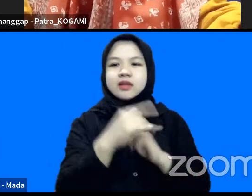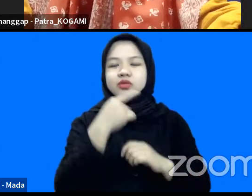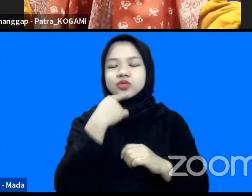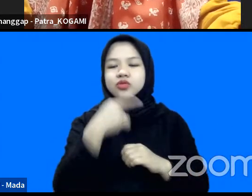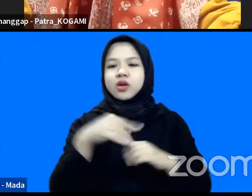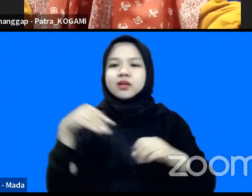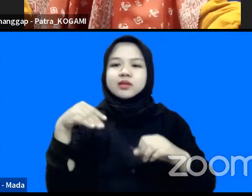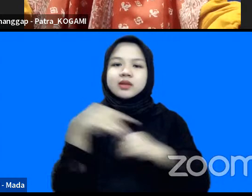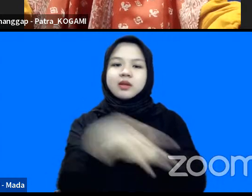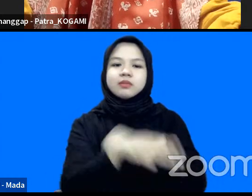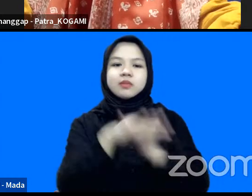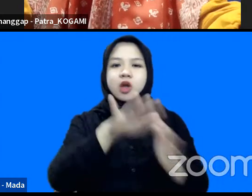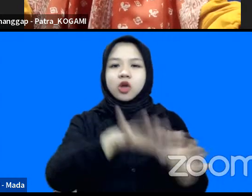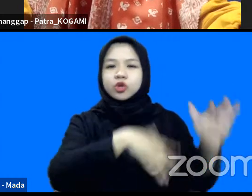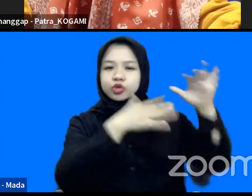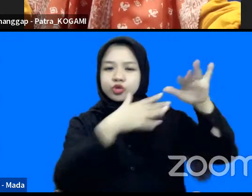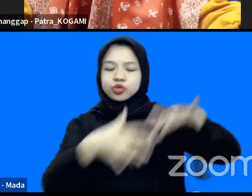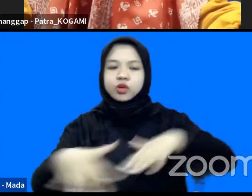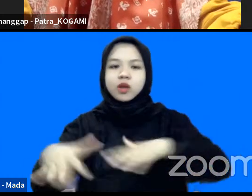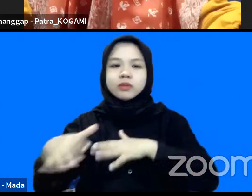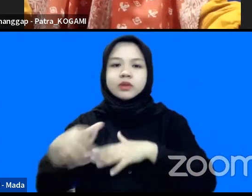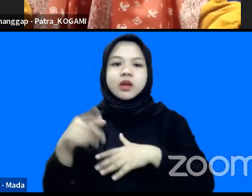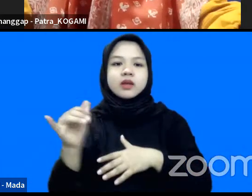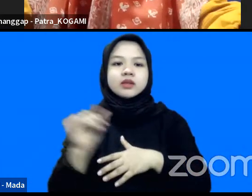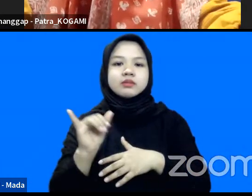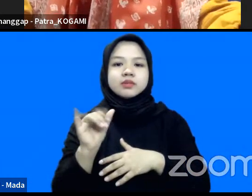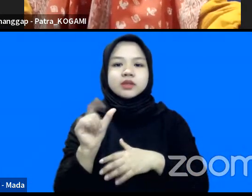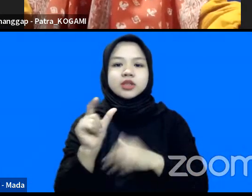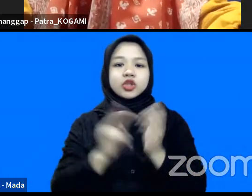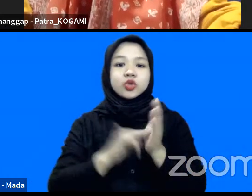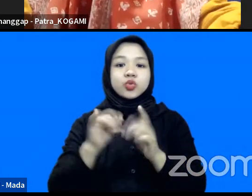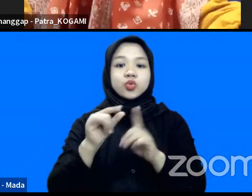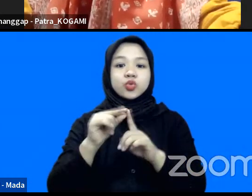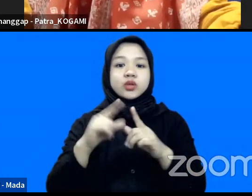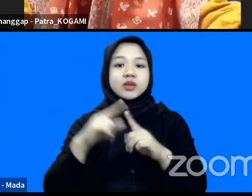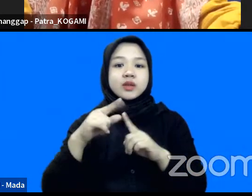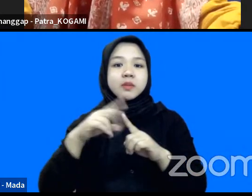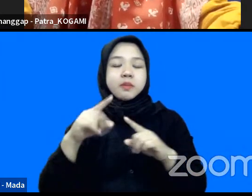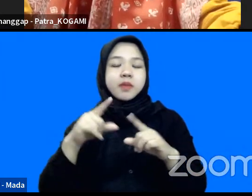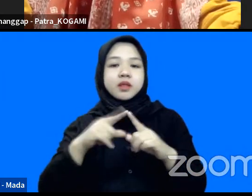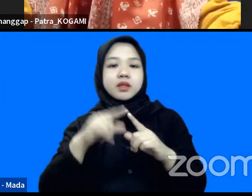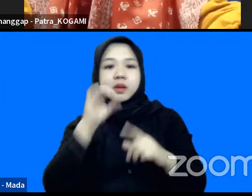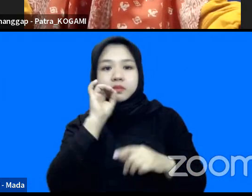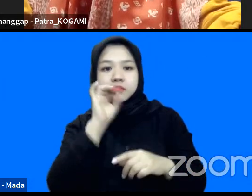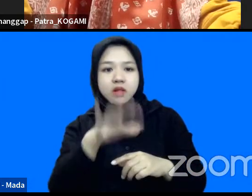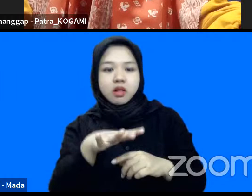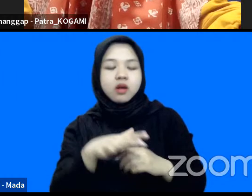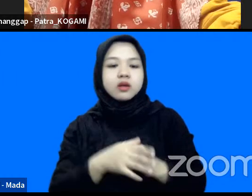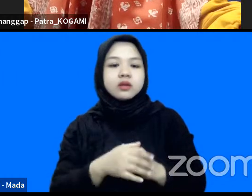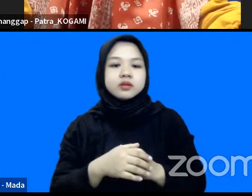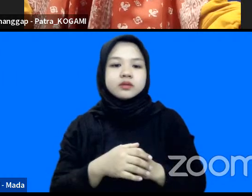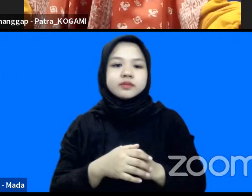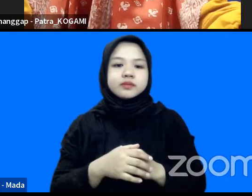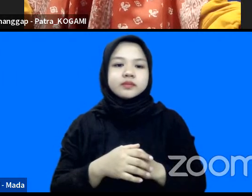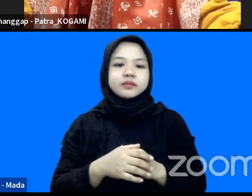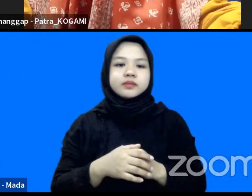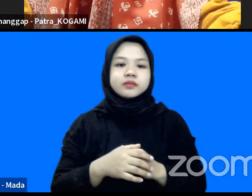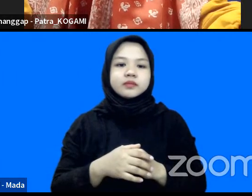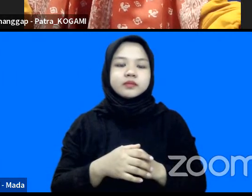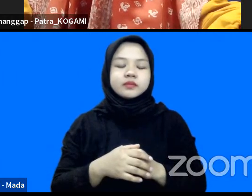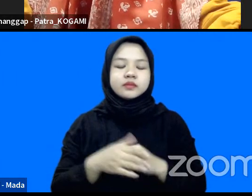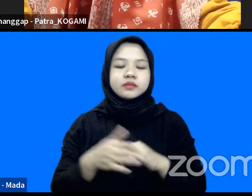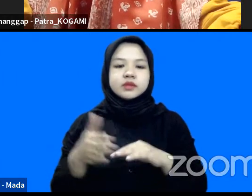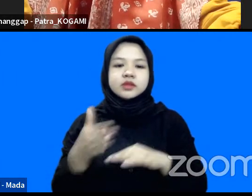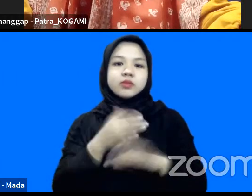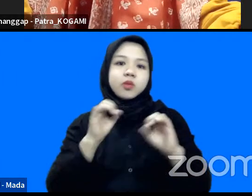dampak tsunami-nya itu seperti Uni Patra sampaikan tadi sebelum